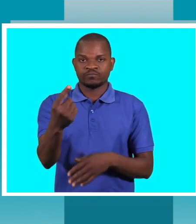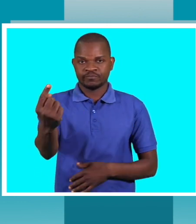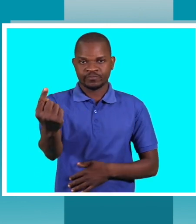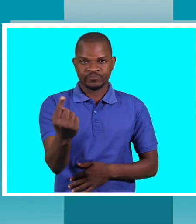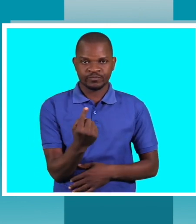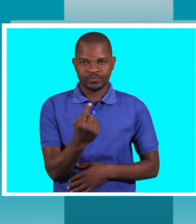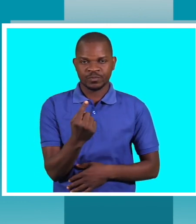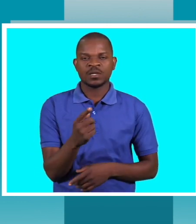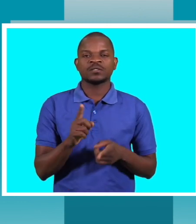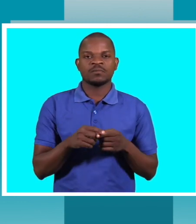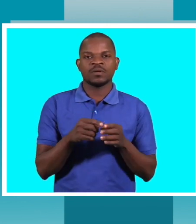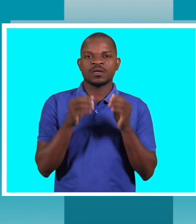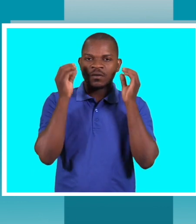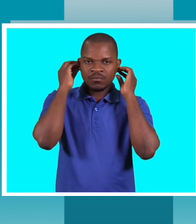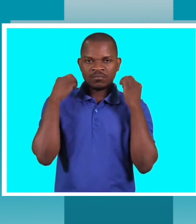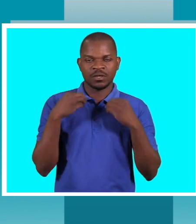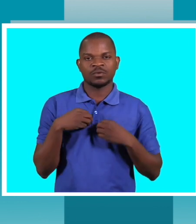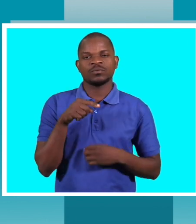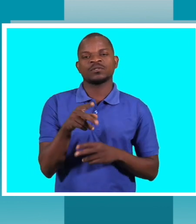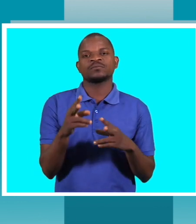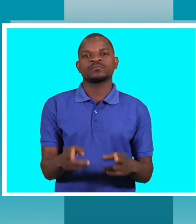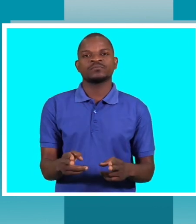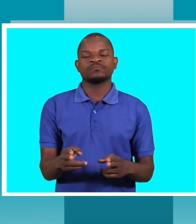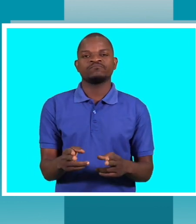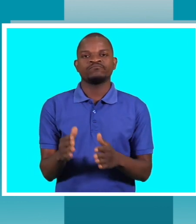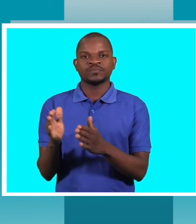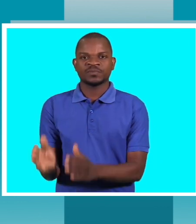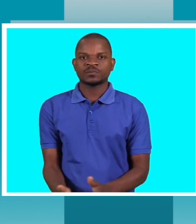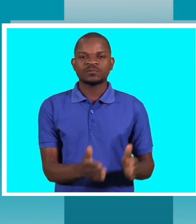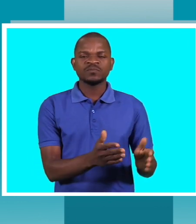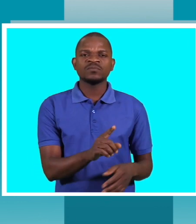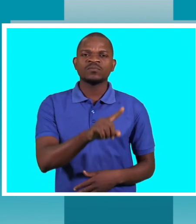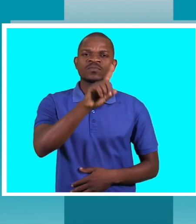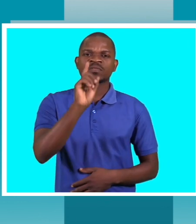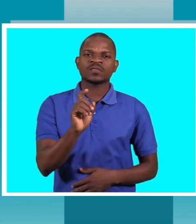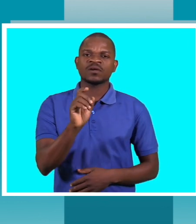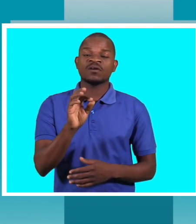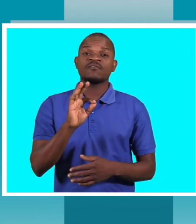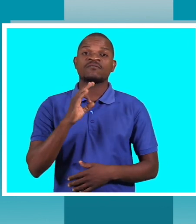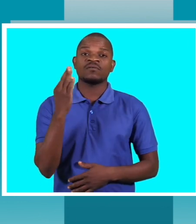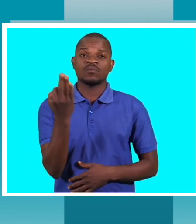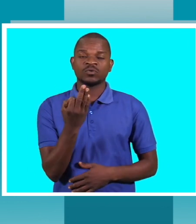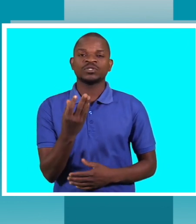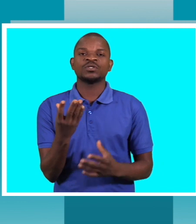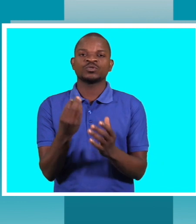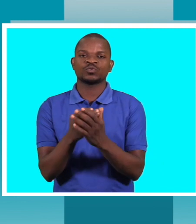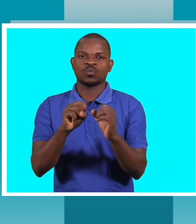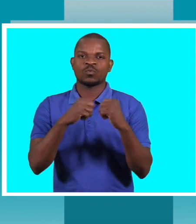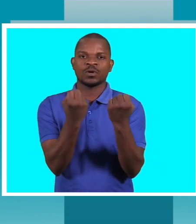o pessoal de saúde. O que a FAMODES e os seus associados têm feito, trabalho de advocacia, neste